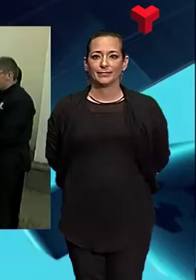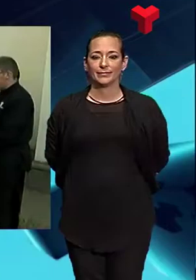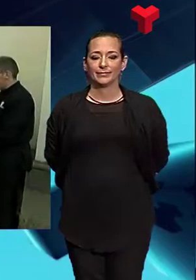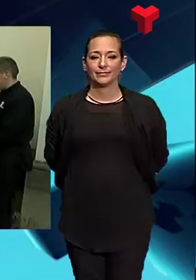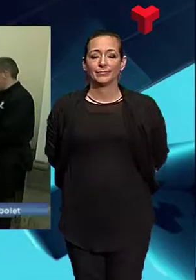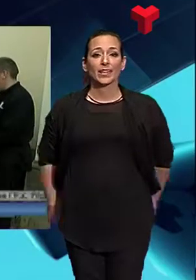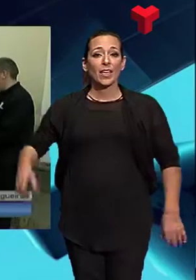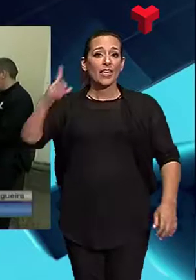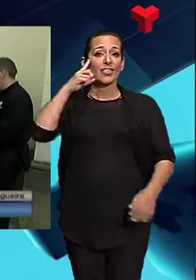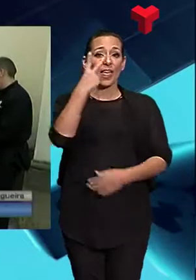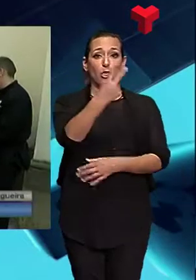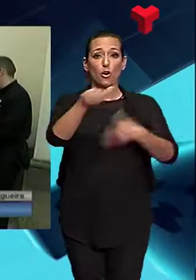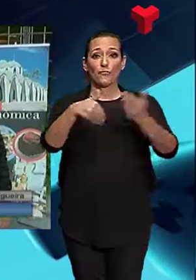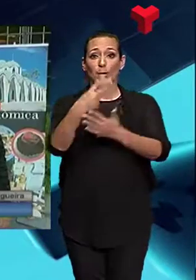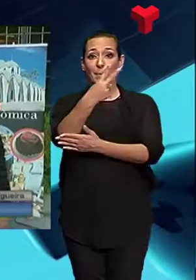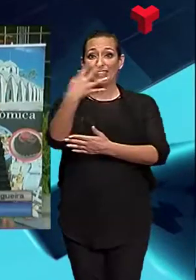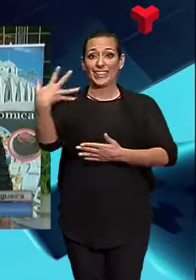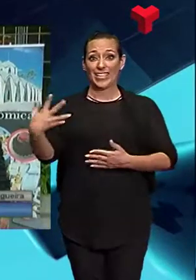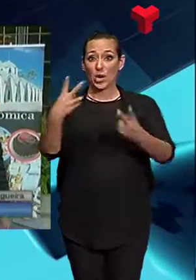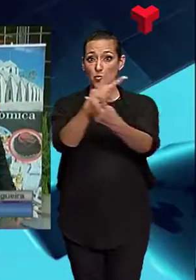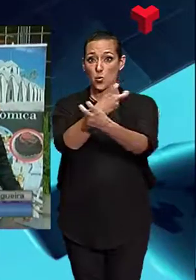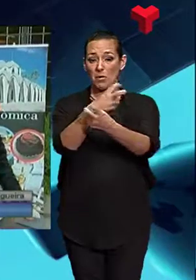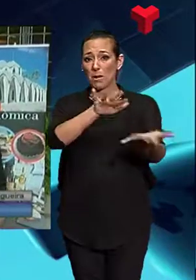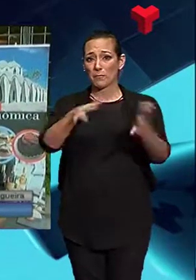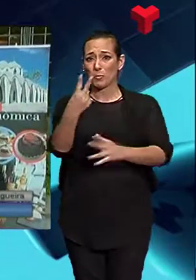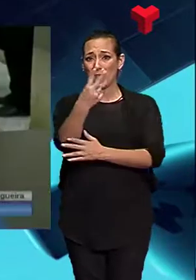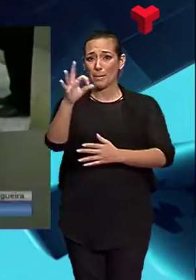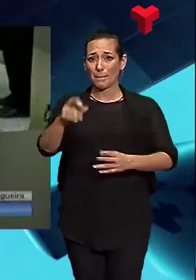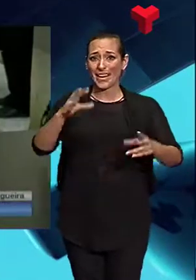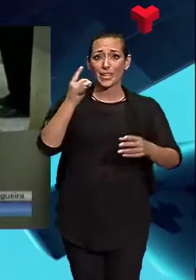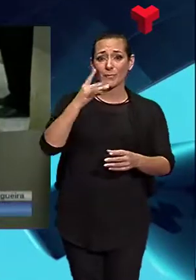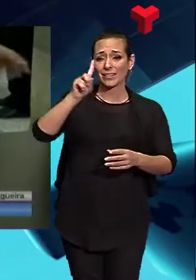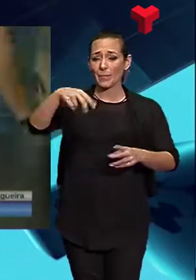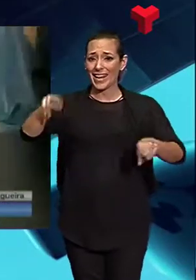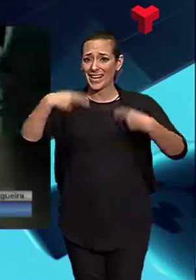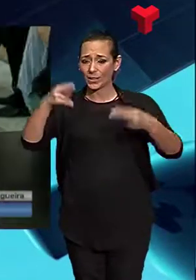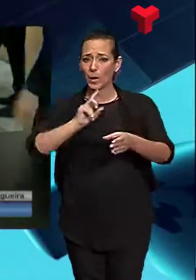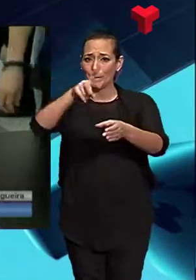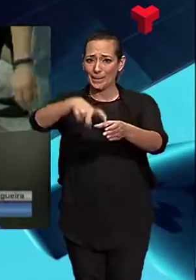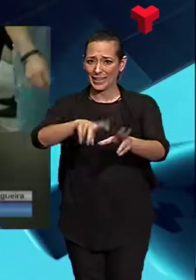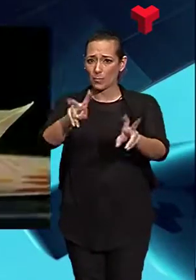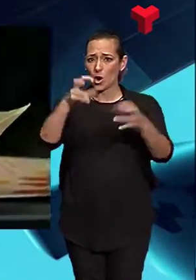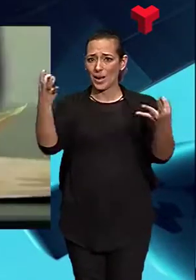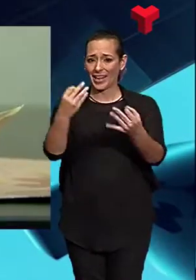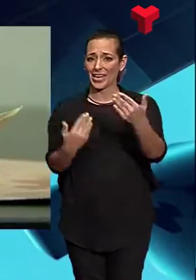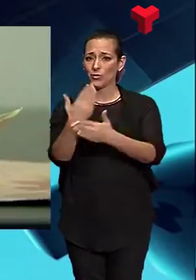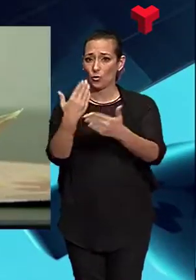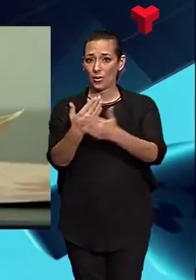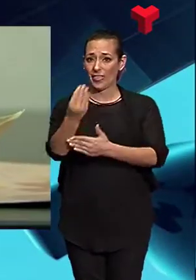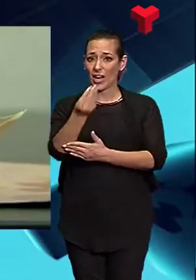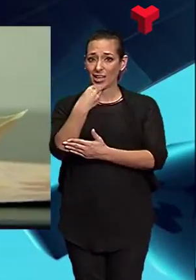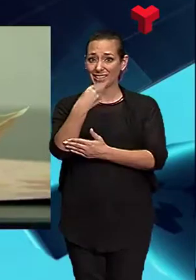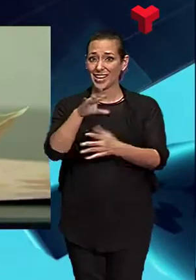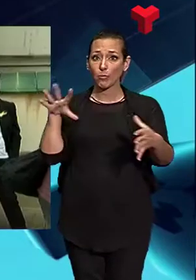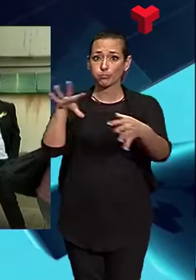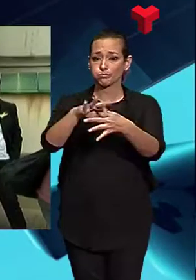Entre el 2 i el 25 de novembre, una vintena de bars i restaurants a la ciutat participen en una nova edició de les Jornades Gastronòmiques de la Casa